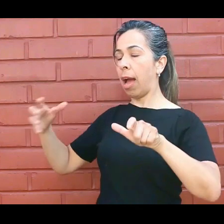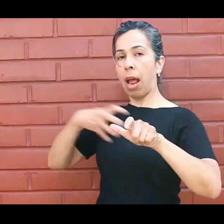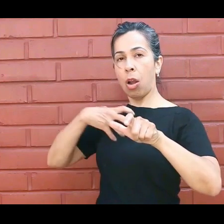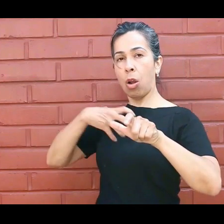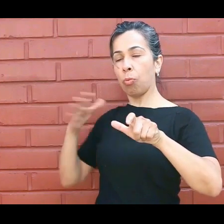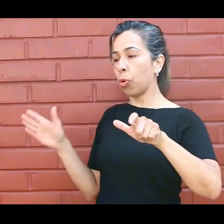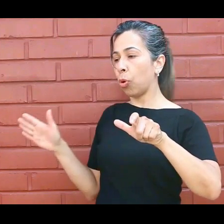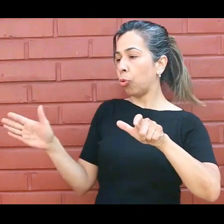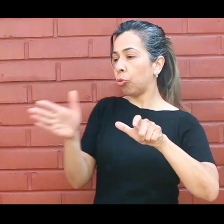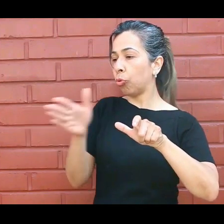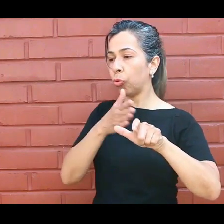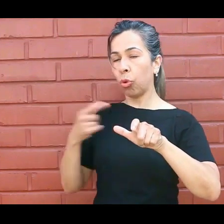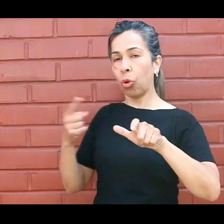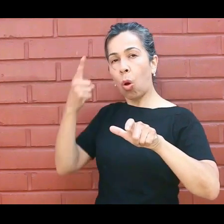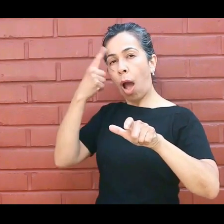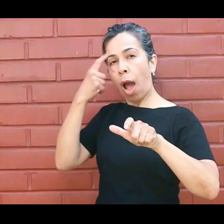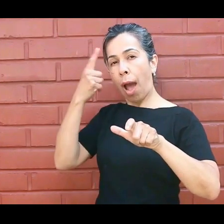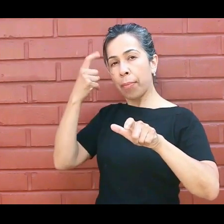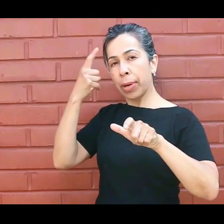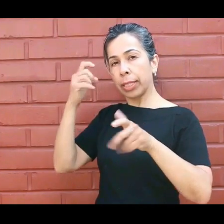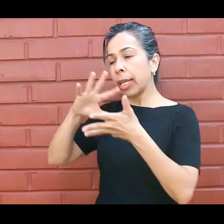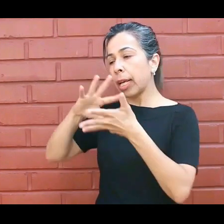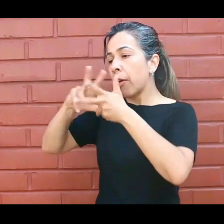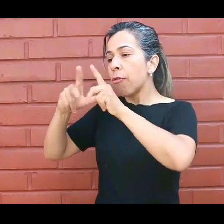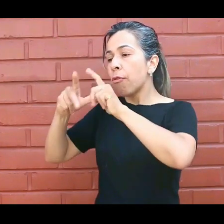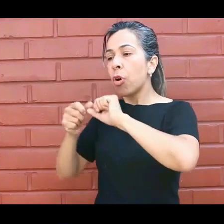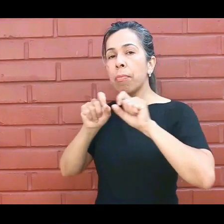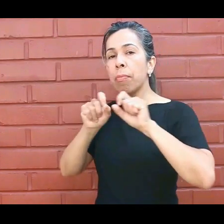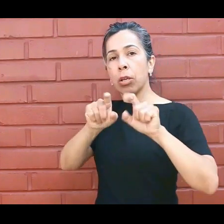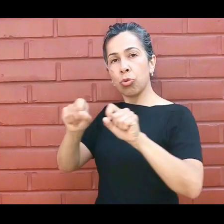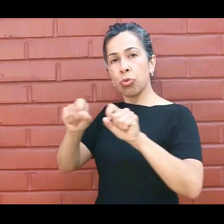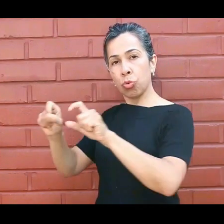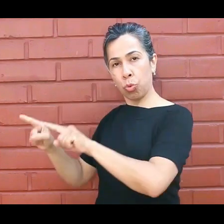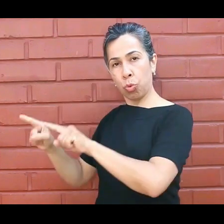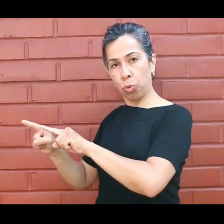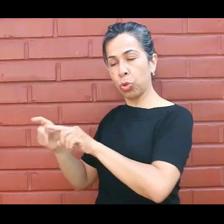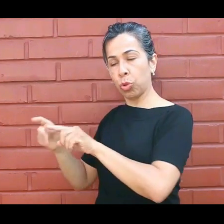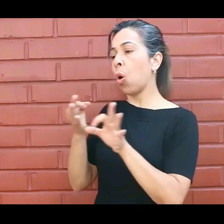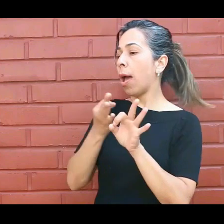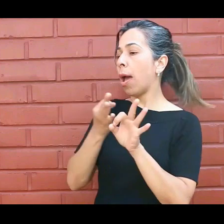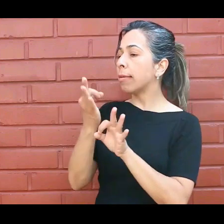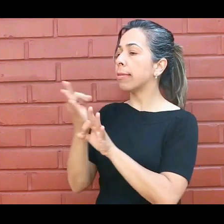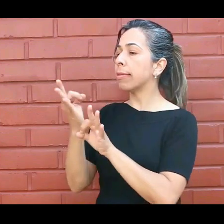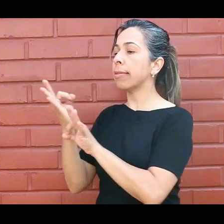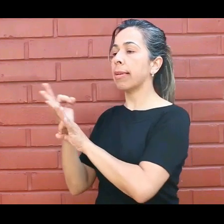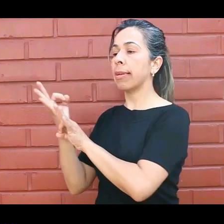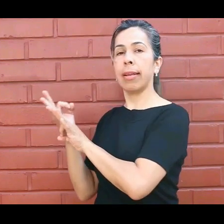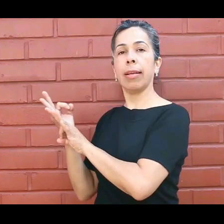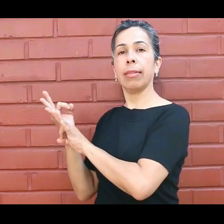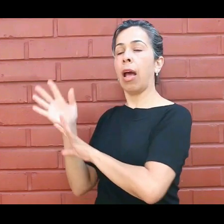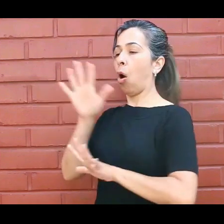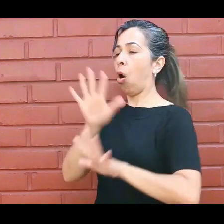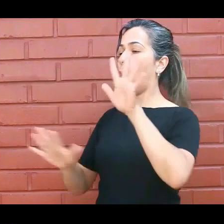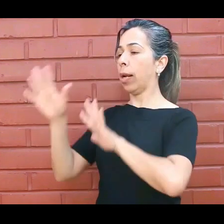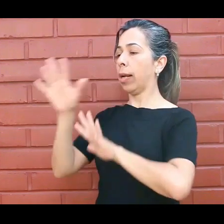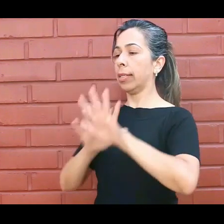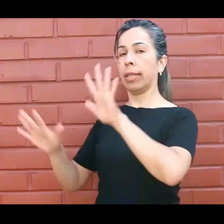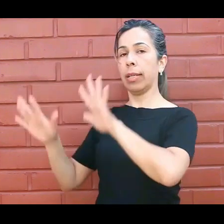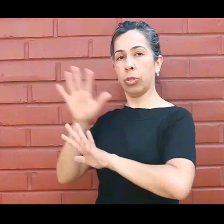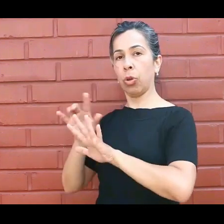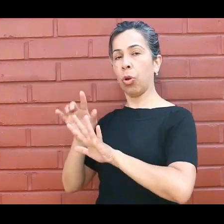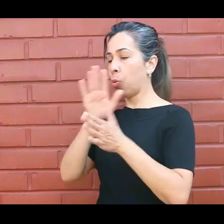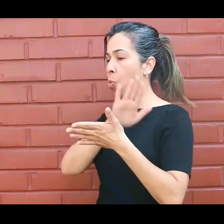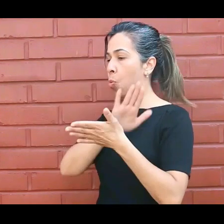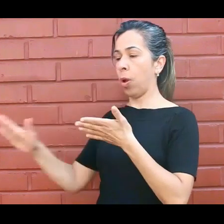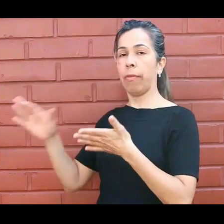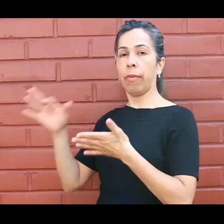analizan los procesos de aprendizaje y por ende los nuevos enfoques que se plantean para